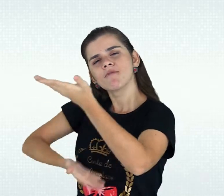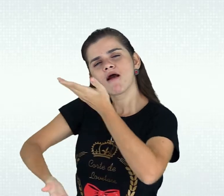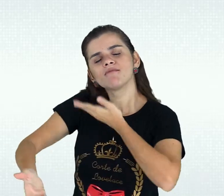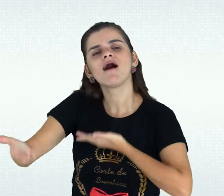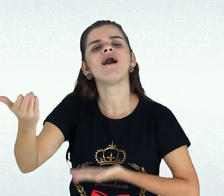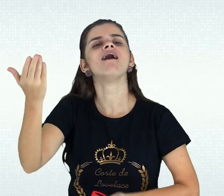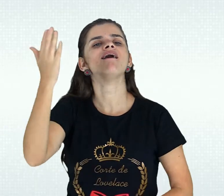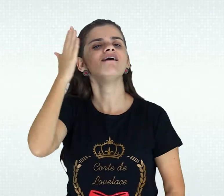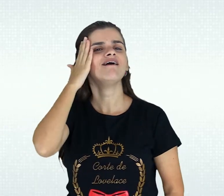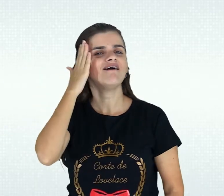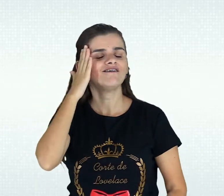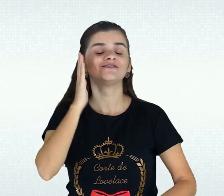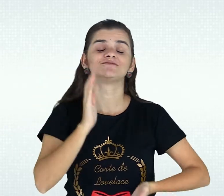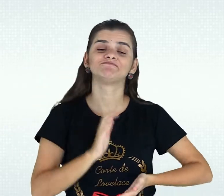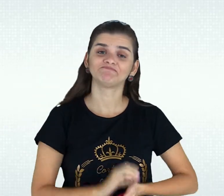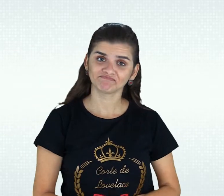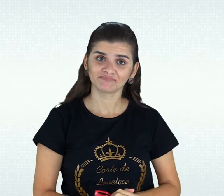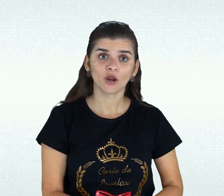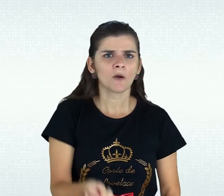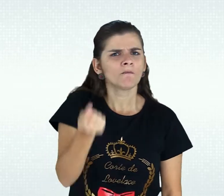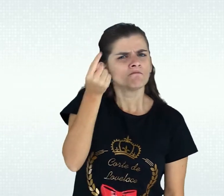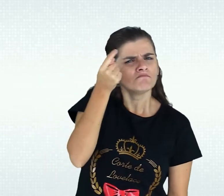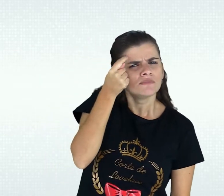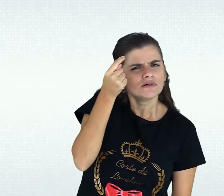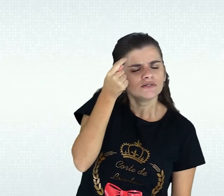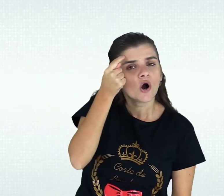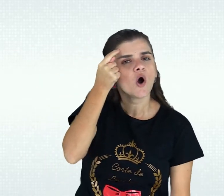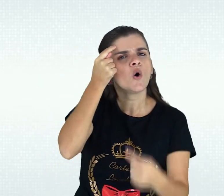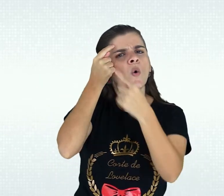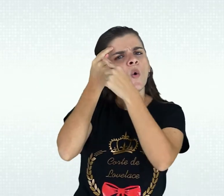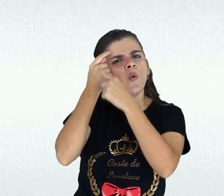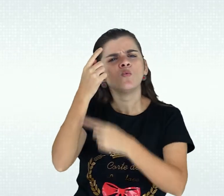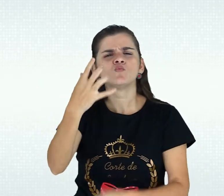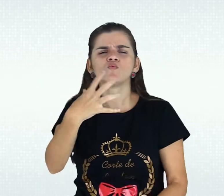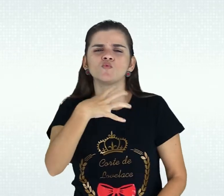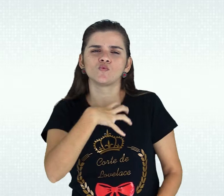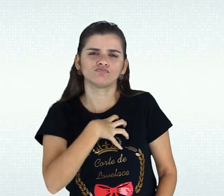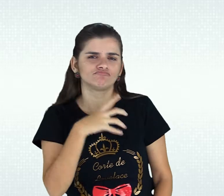respostas, tornando nossos encontros bem dinâmicos e produtivos.